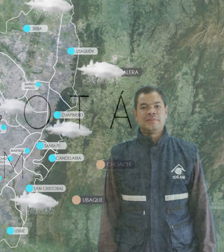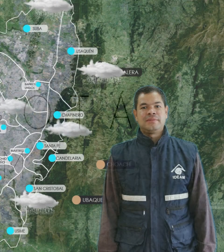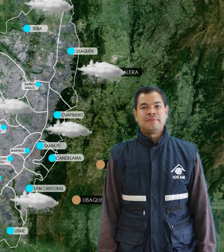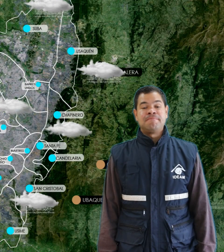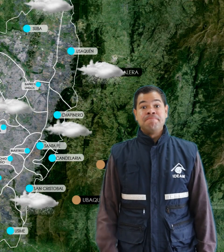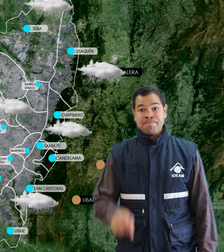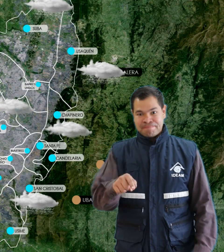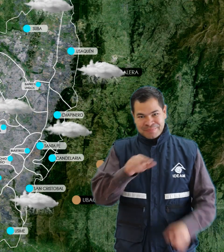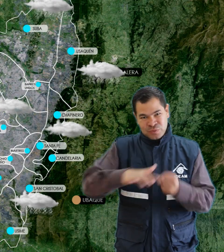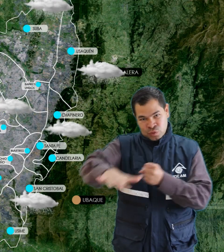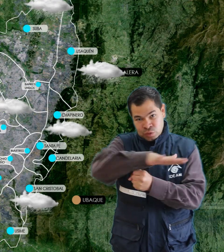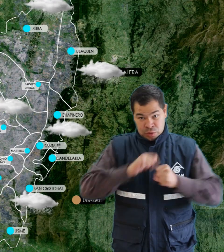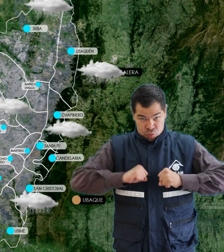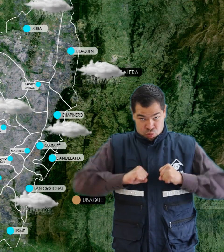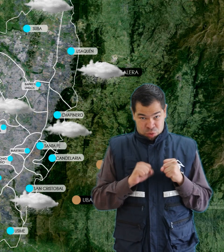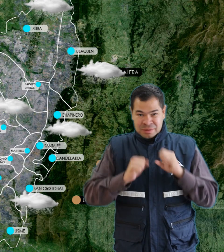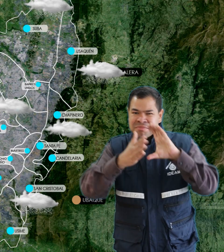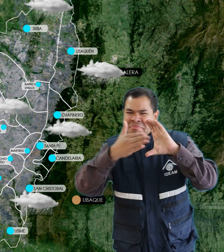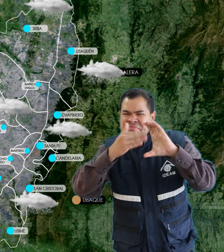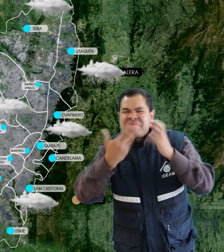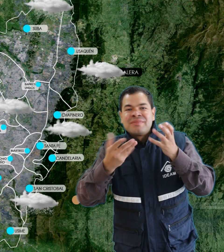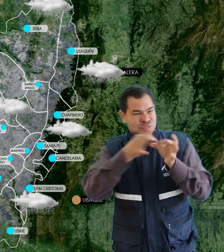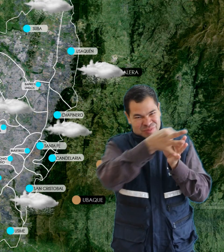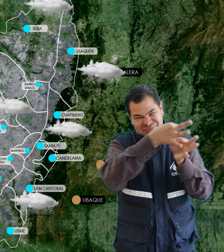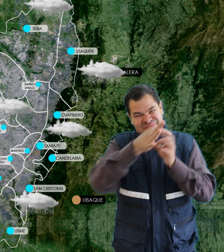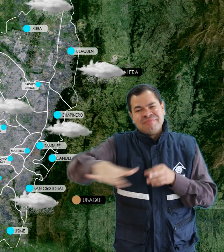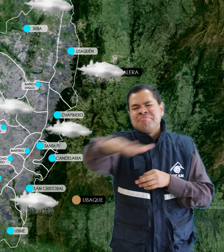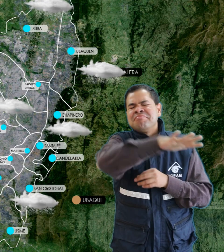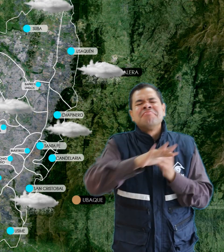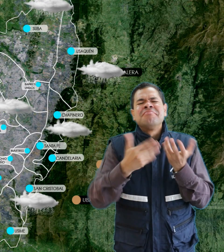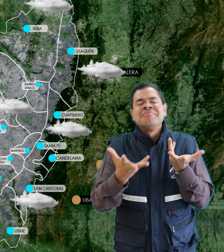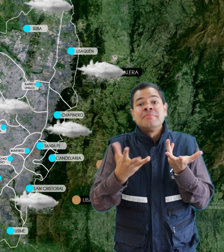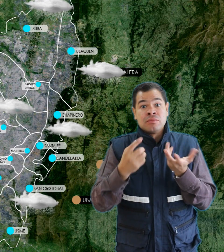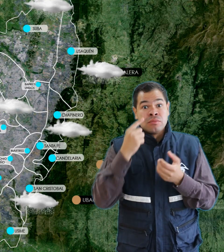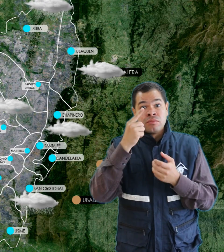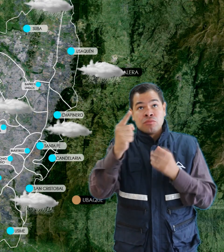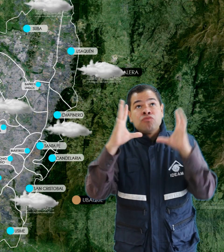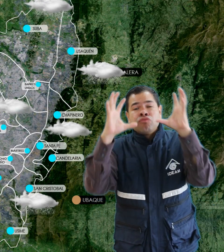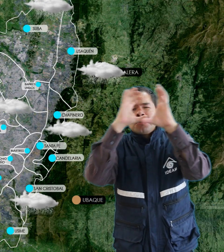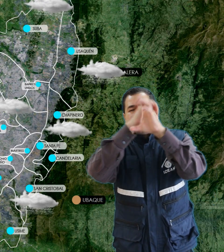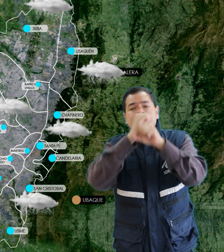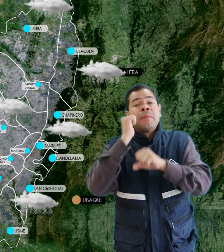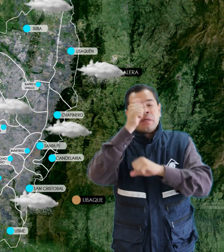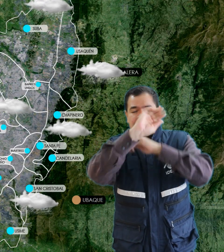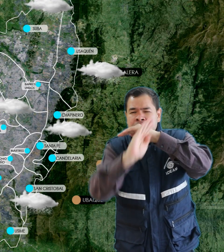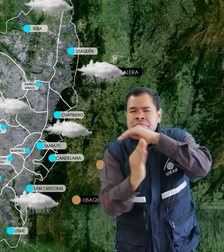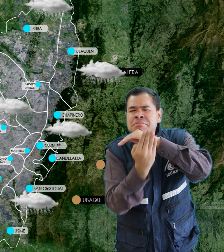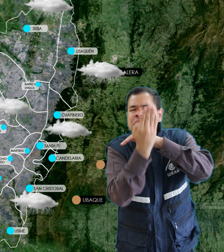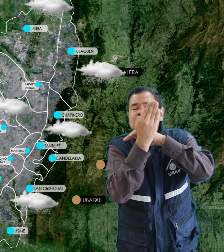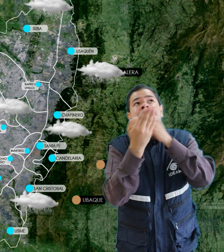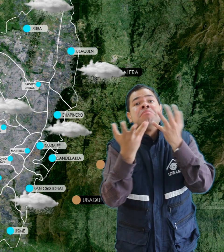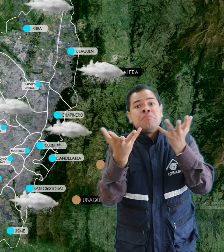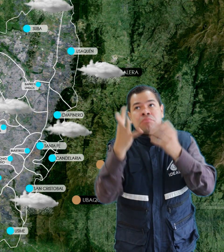El pronóstico para la ciudad de Bogotá y para la sabana nos indica que en el transcurso de la noche y de la madrugada hay